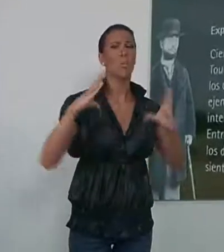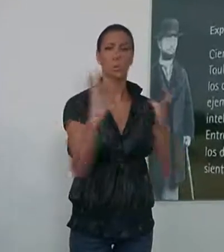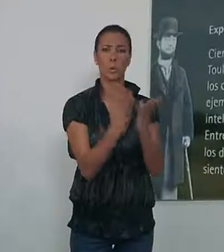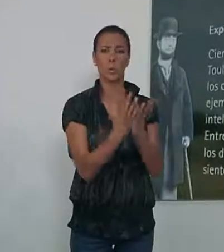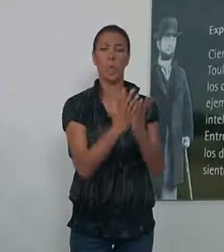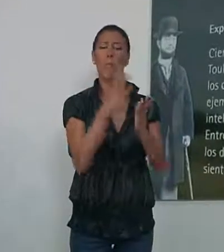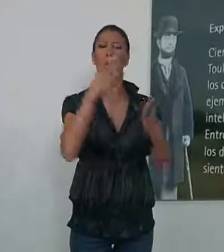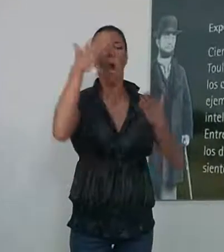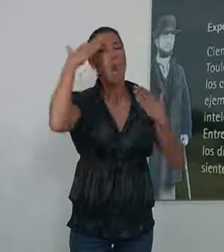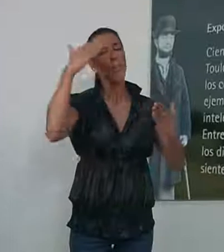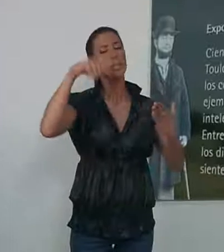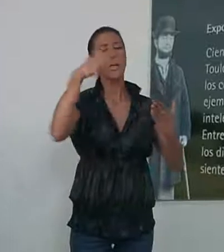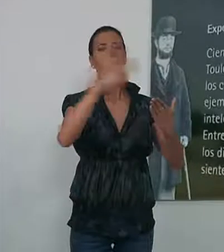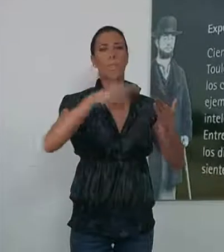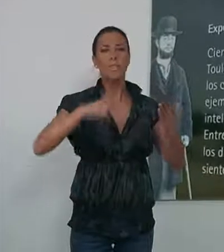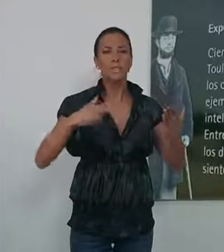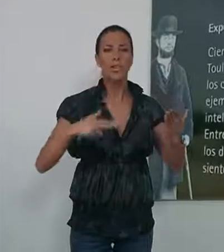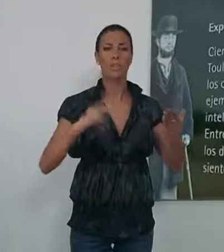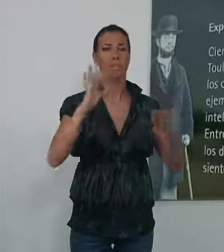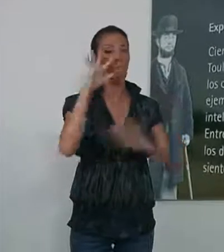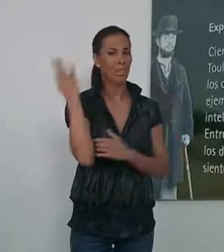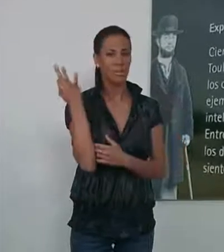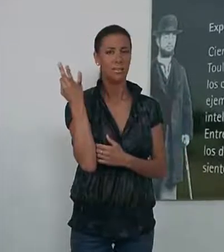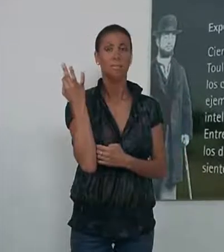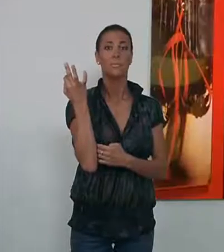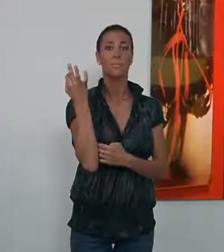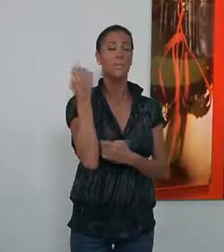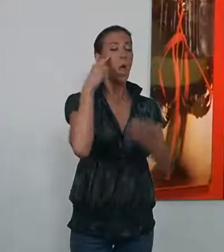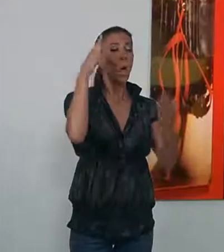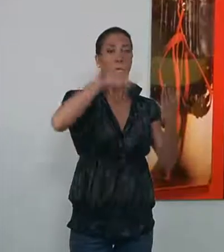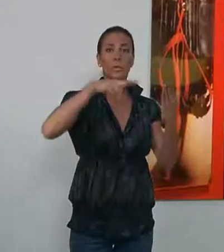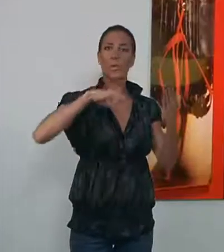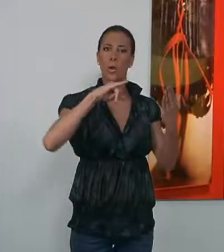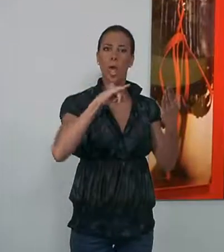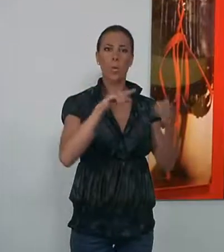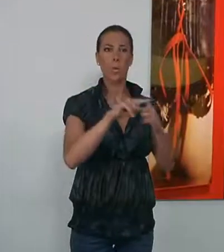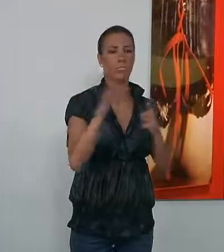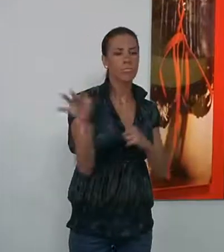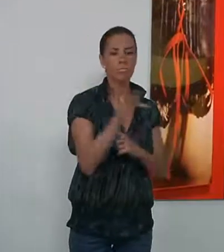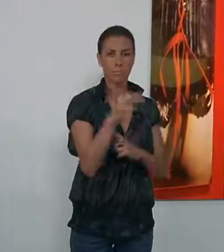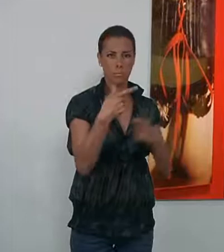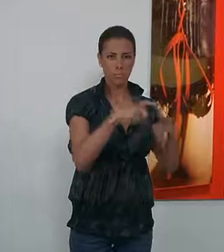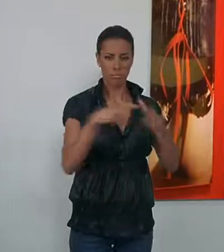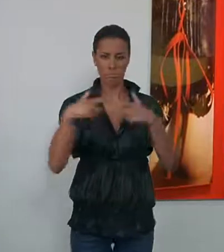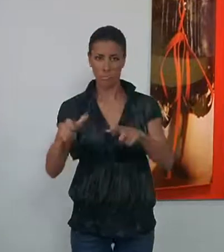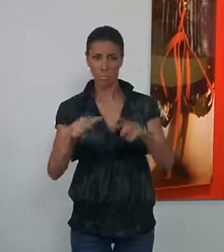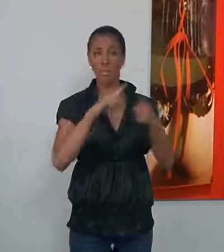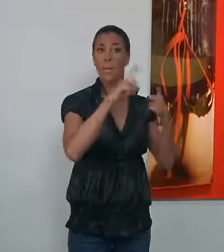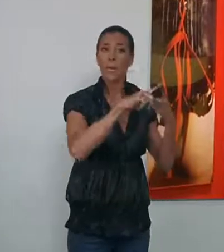como homenaje al pintor y cartelista francés. La exposición se divide en dos ámbitos. En el primero están